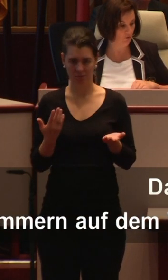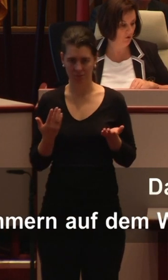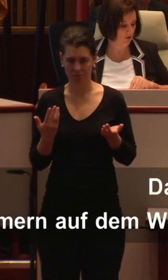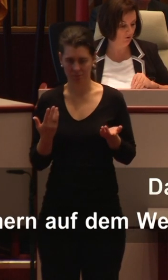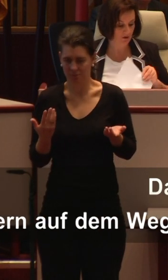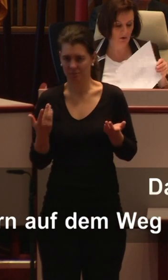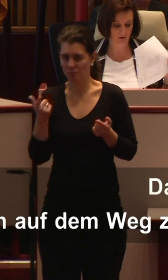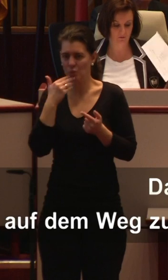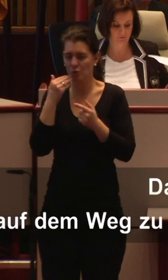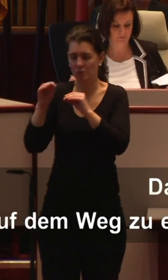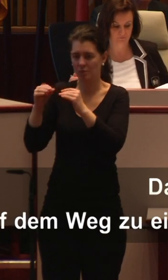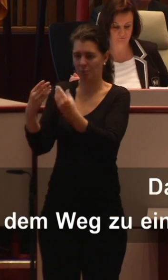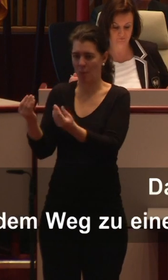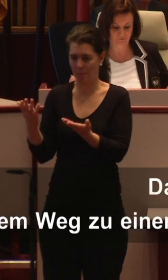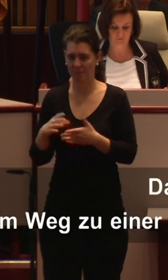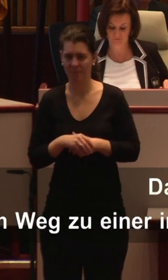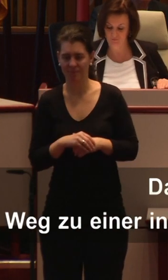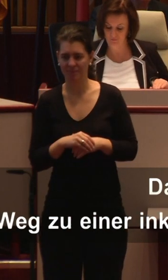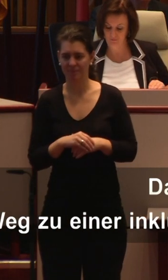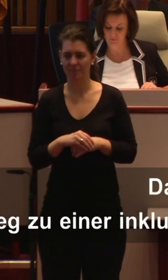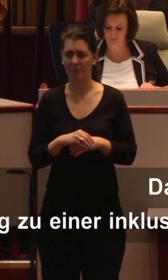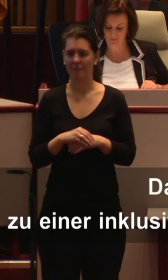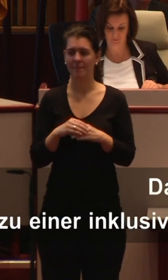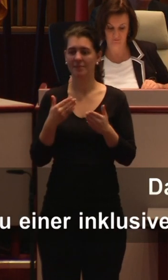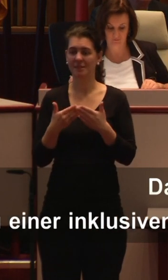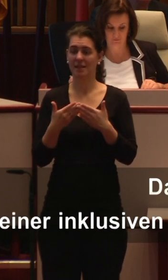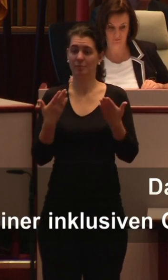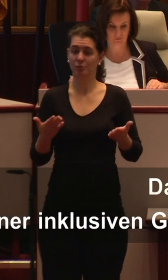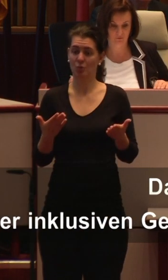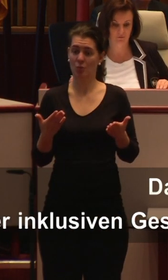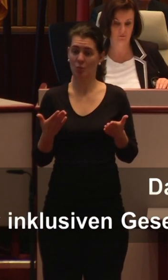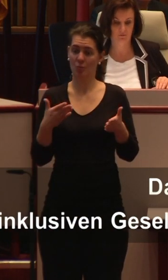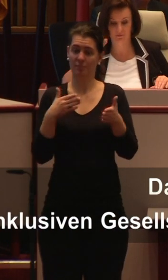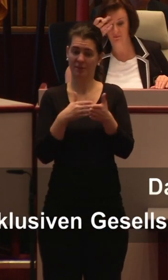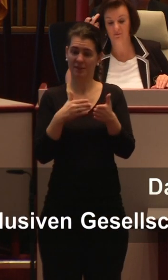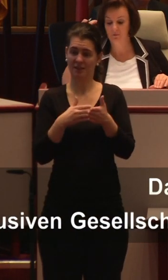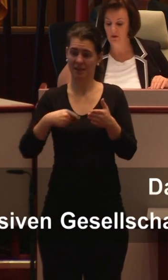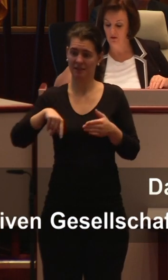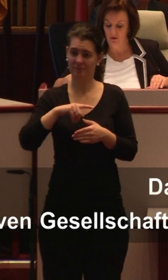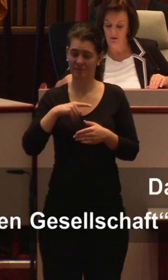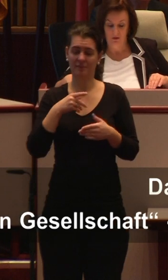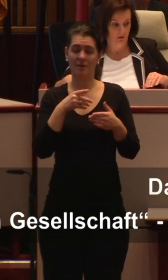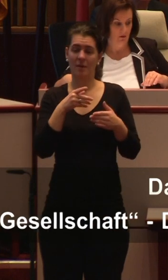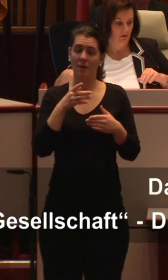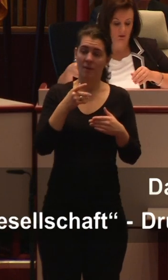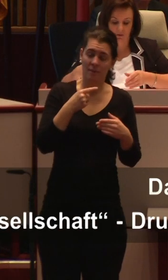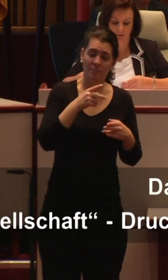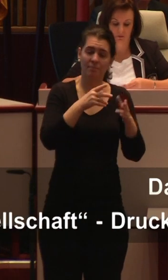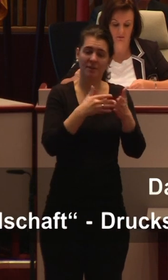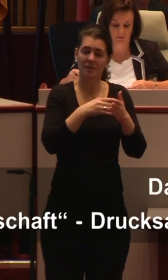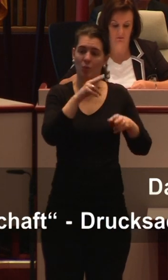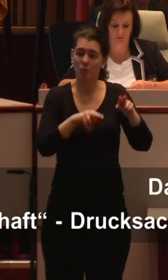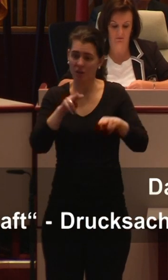Standpunkt, dass Ungleiches auch ungleich behandelt werden und gefördert werden muss. Die radikalen Inklusionsbefürworter hingegen